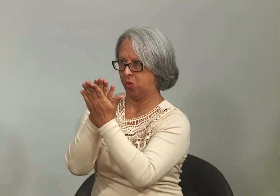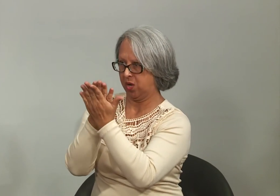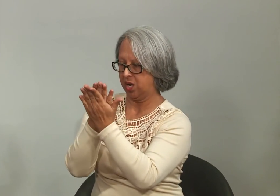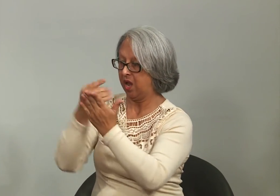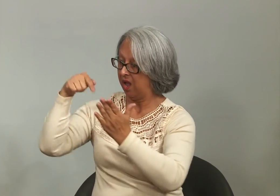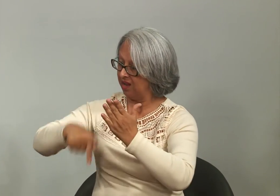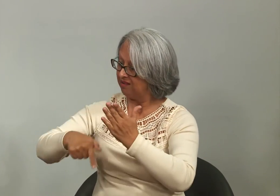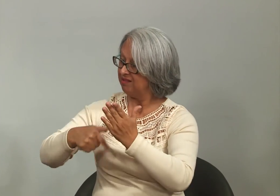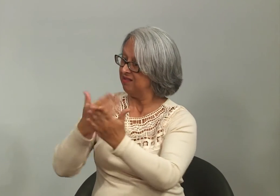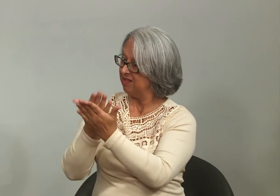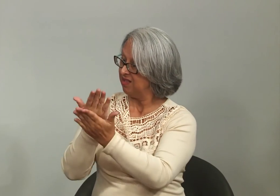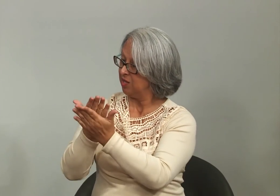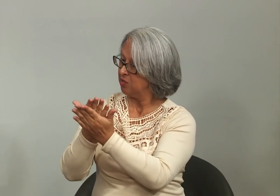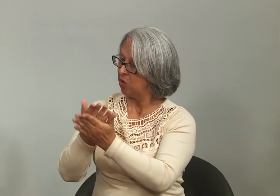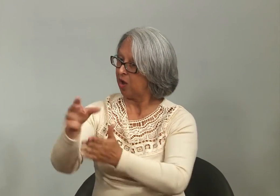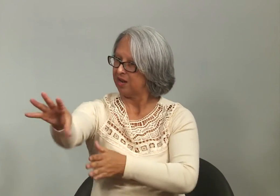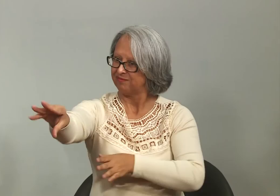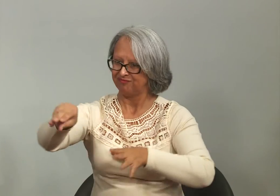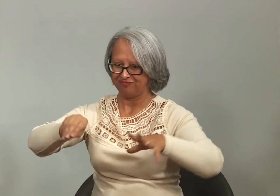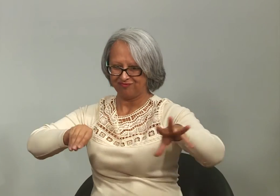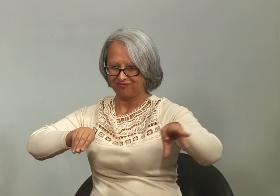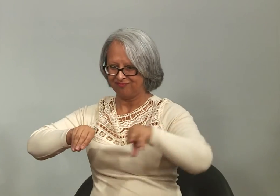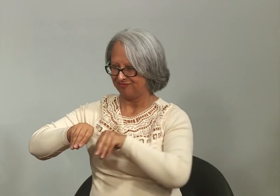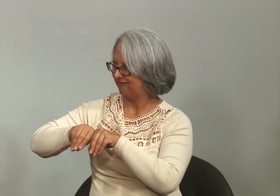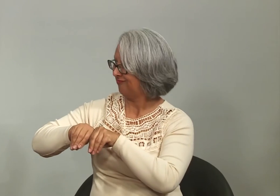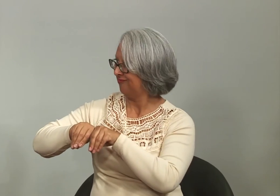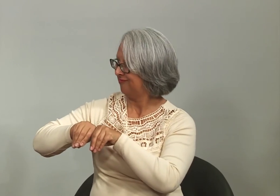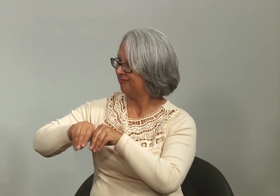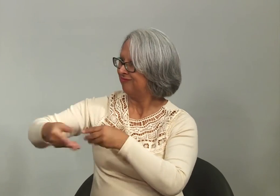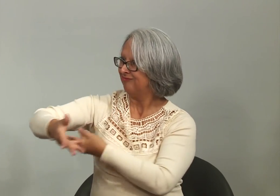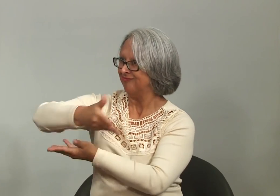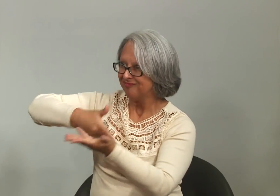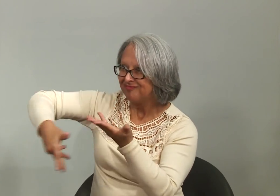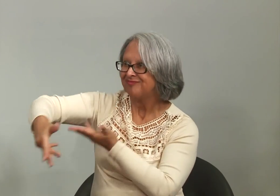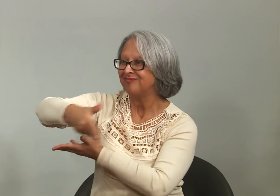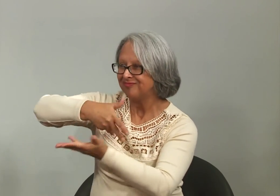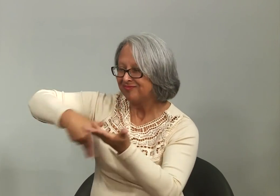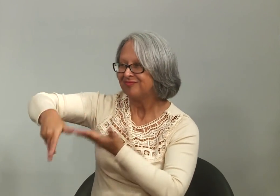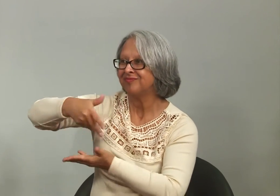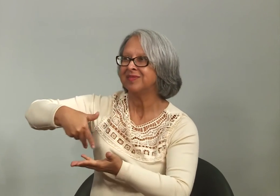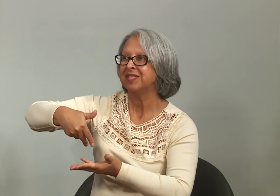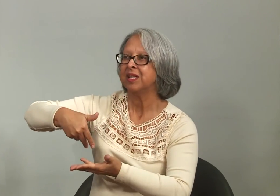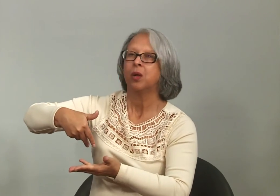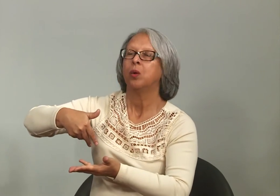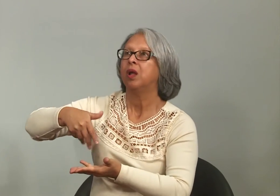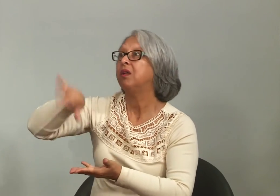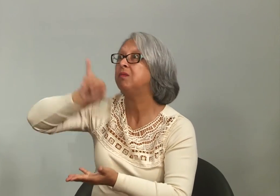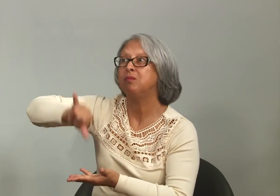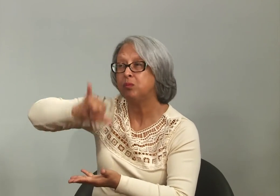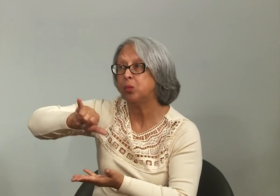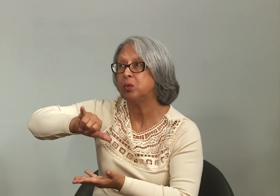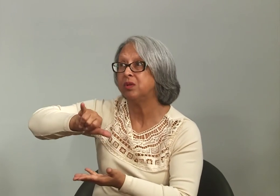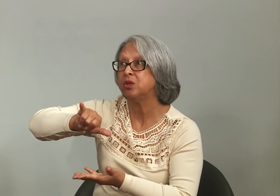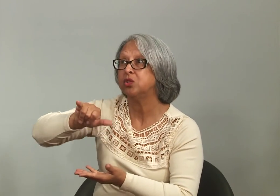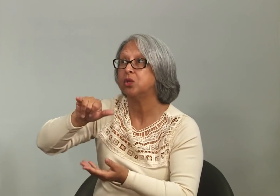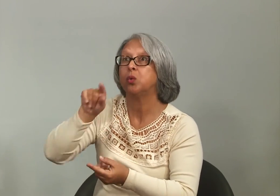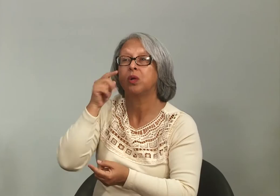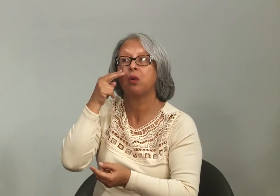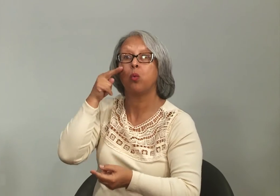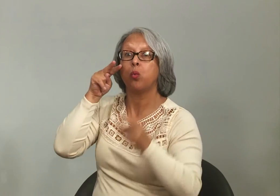há esse envolvimento cultural e linguístico, né? Onde essas informações entre as famílias são trabalhadas nas escolas. Então, é muito importante